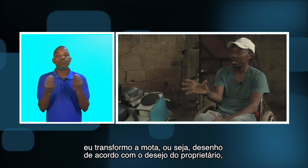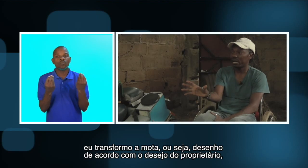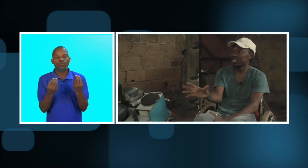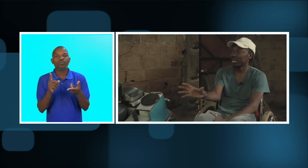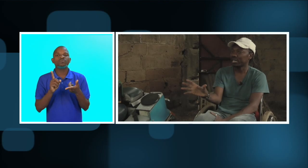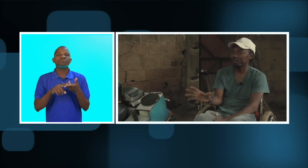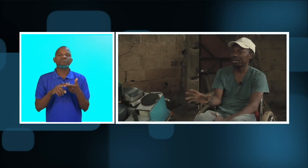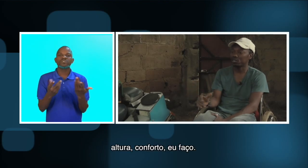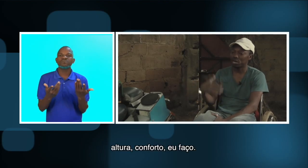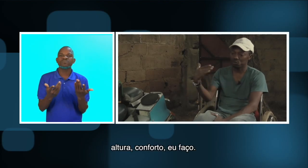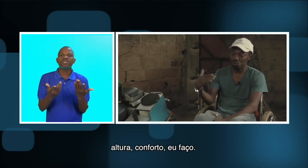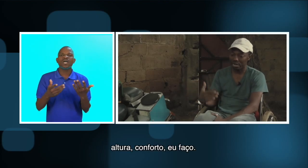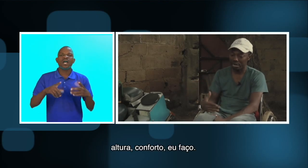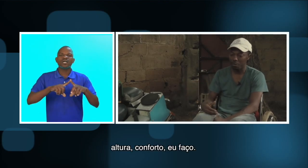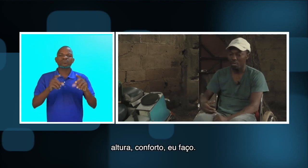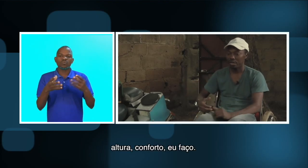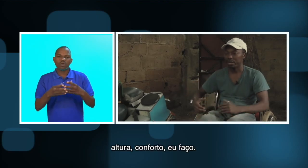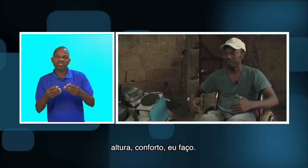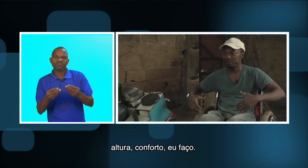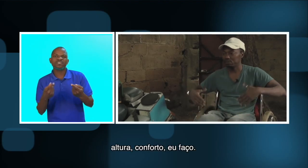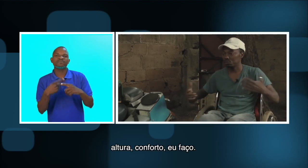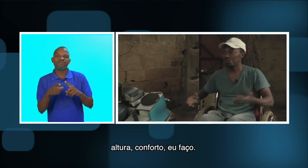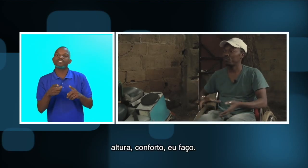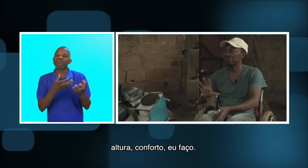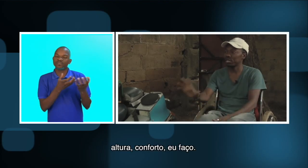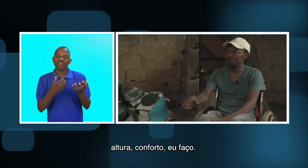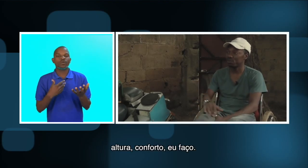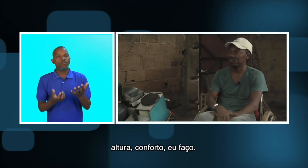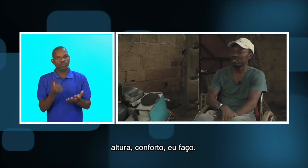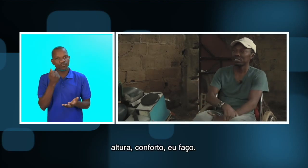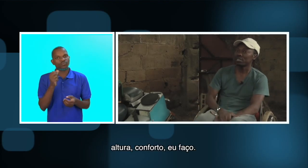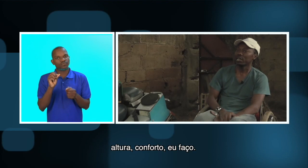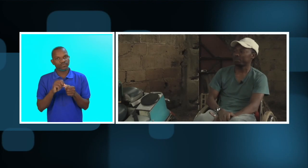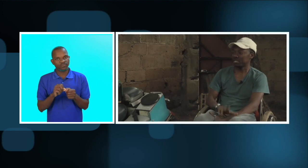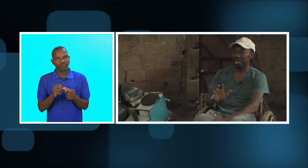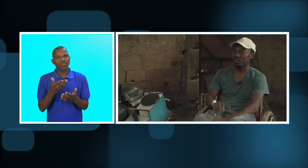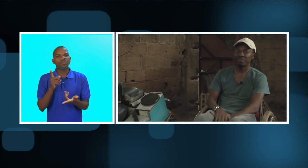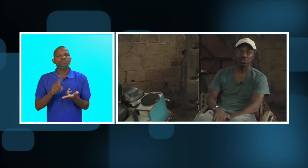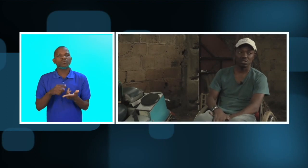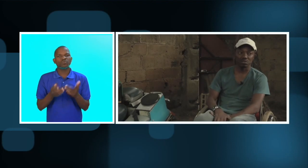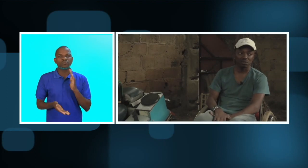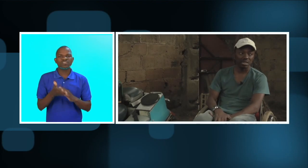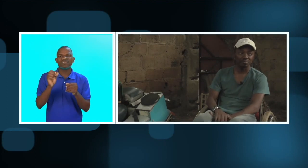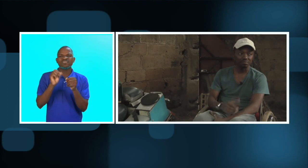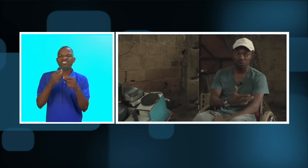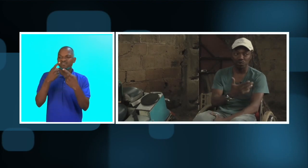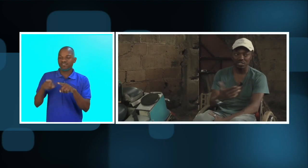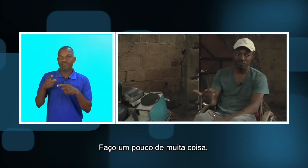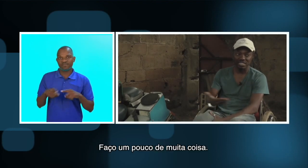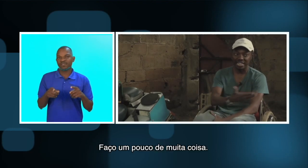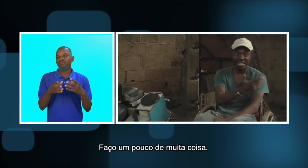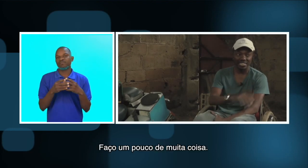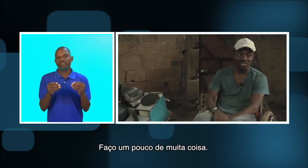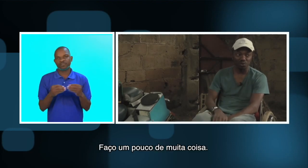achar que é para a altura o conforto que a pessoa fora a precisar eu faço isso estou